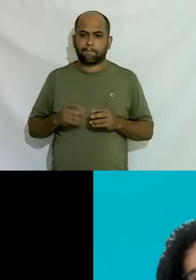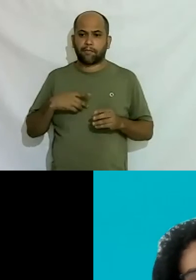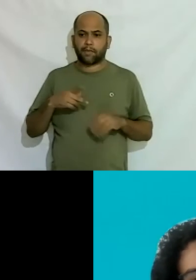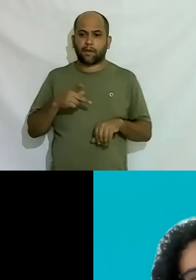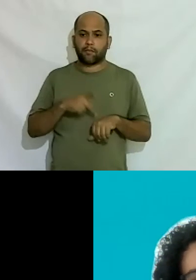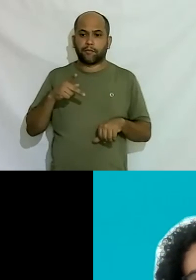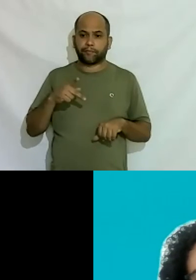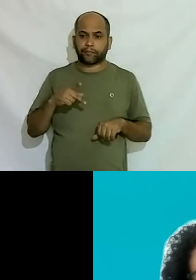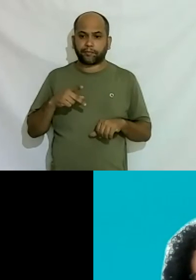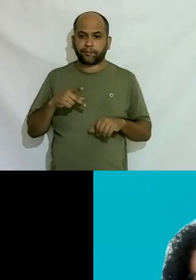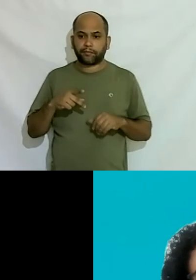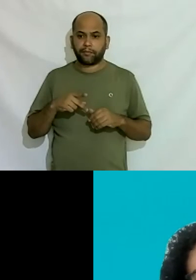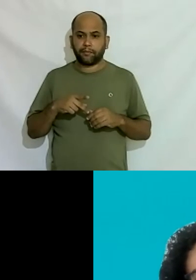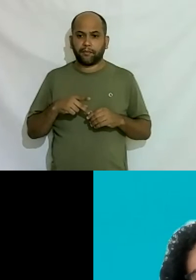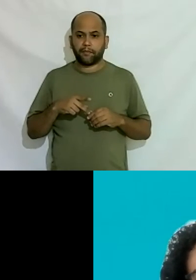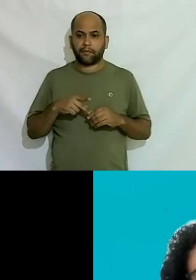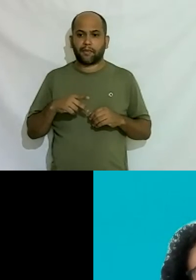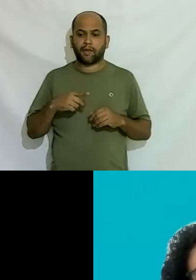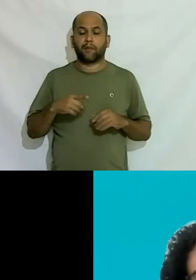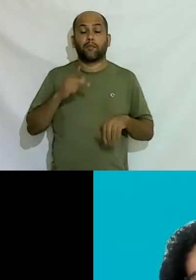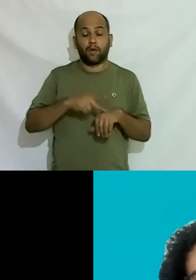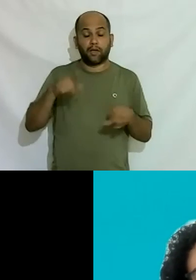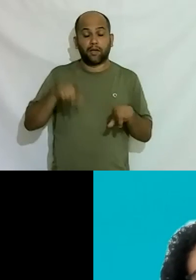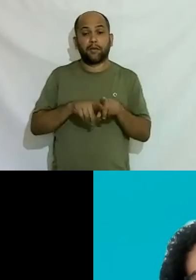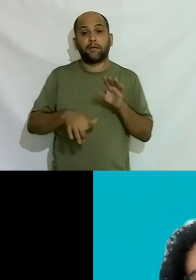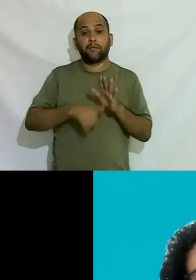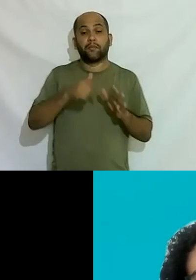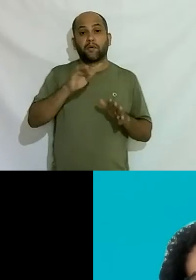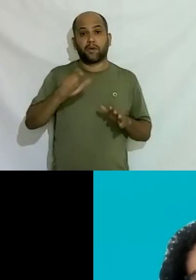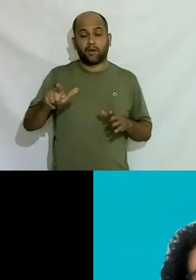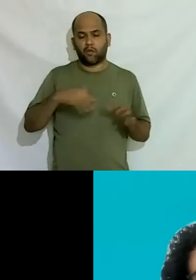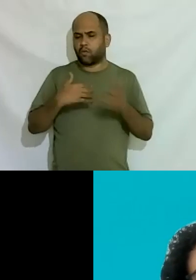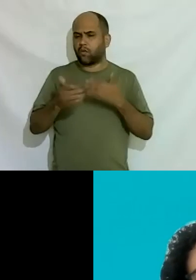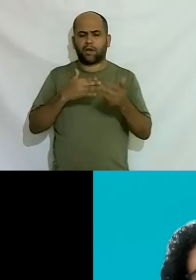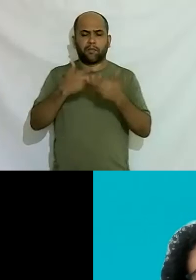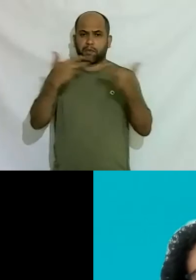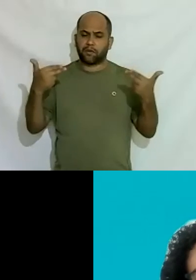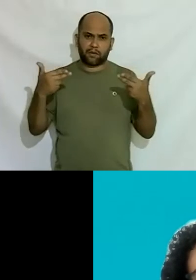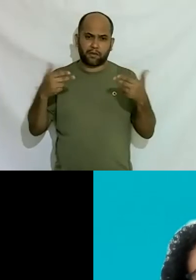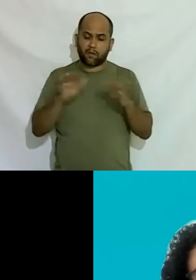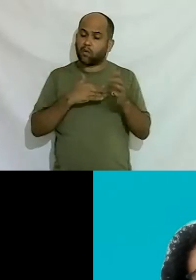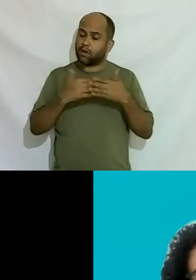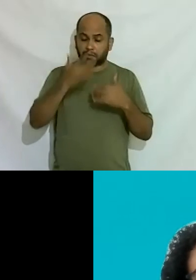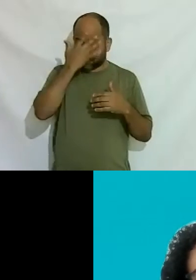emprego do que um negro que não tem primeiro grau óbvio qualquer pessoa trans também